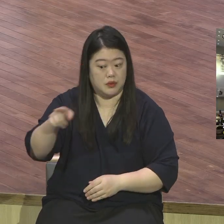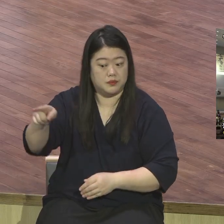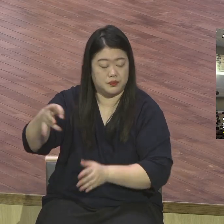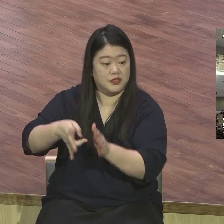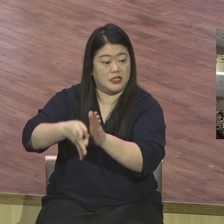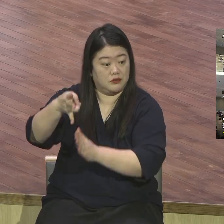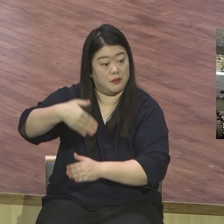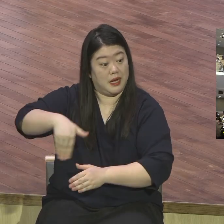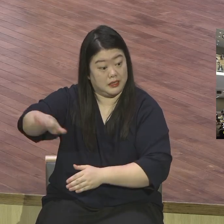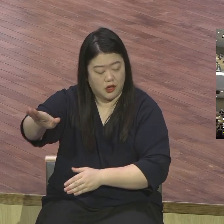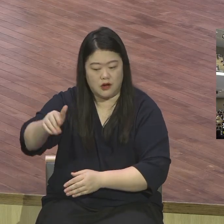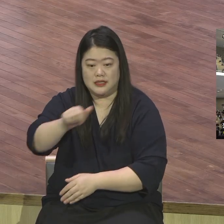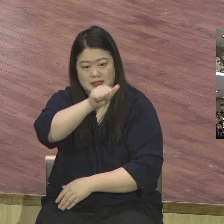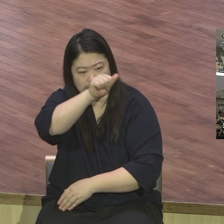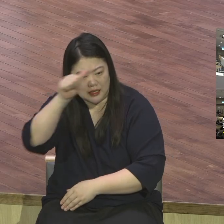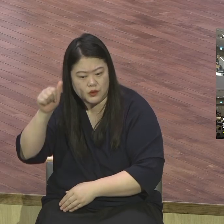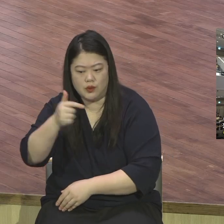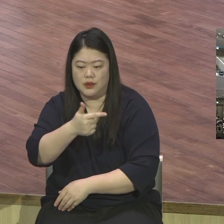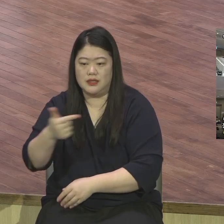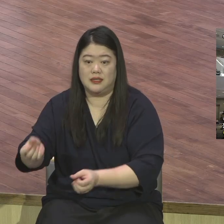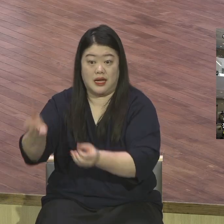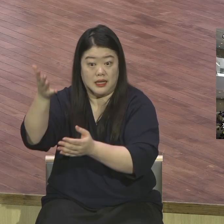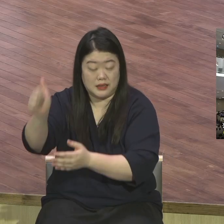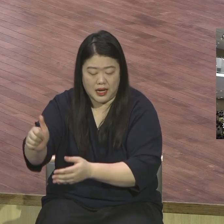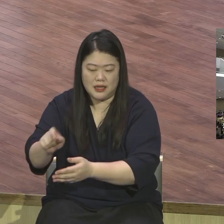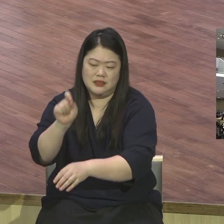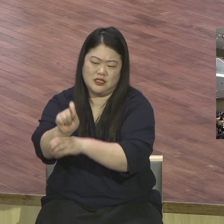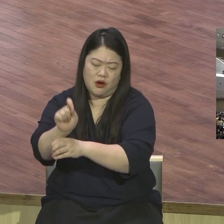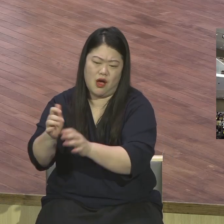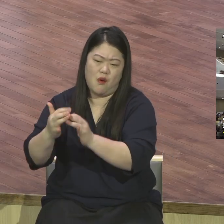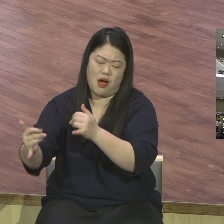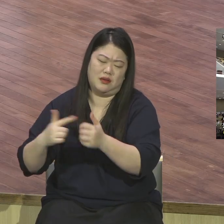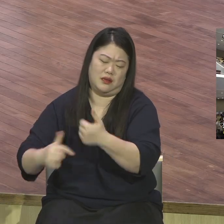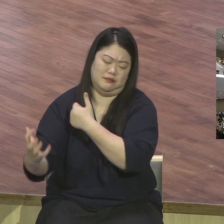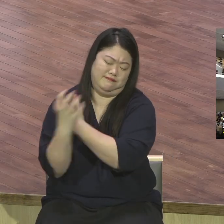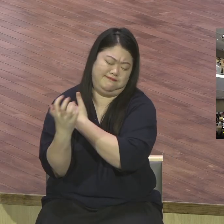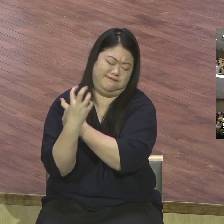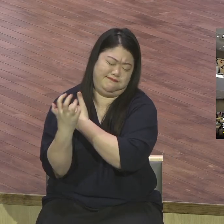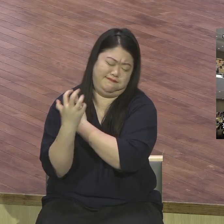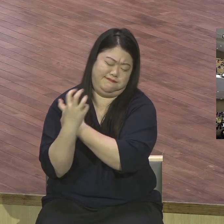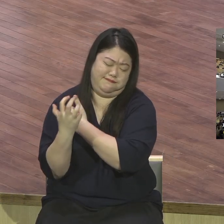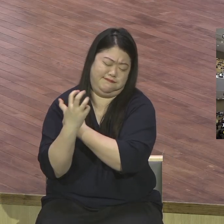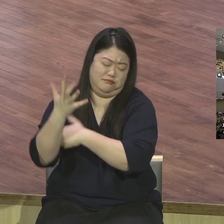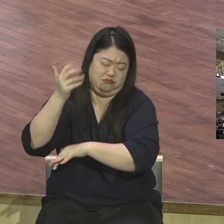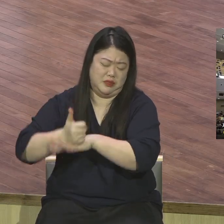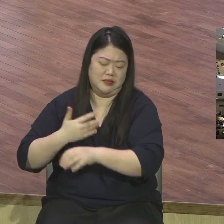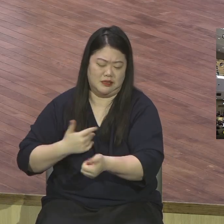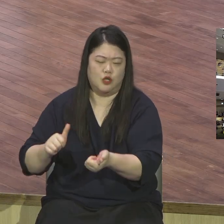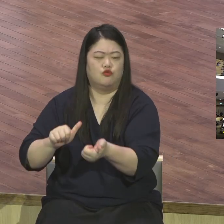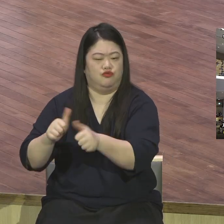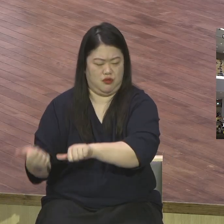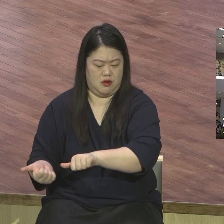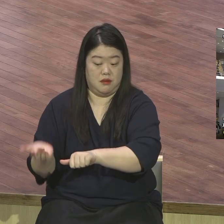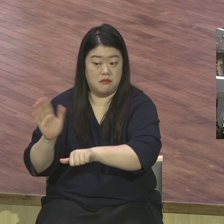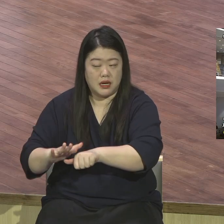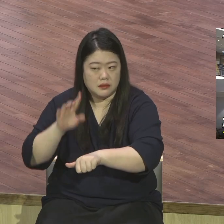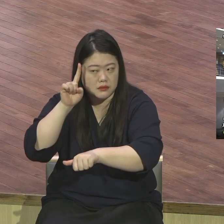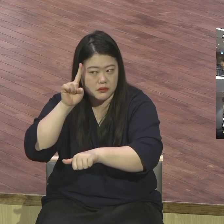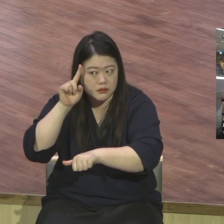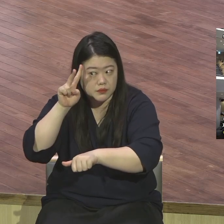대제상들과 스위관들에게 많은 고난을 받고 죽임을 당하고 제3일에 살아나야 할 것을